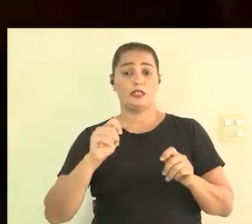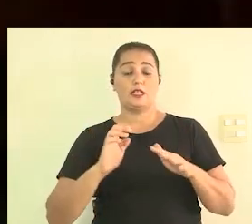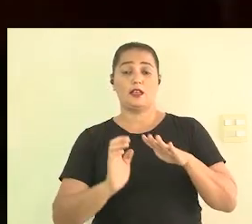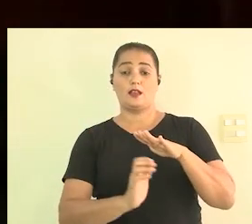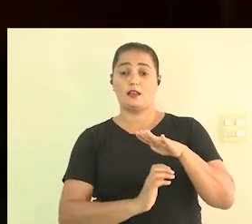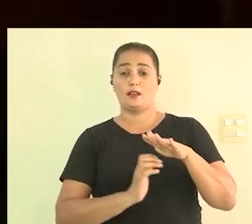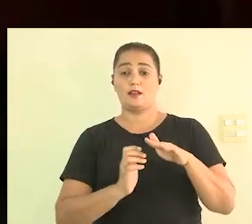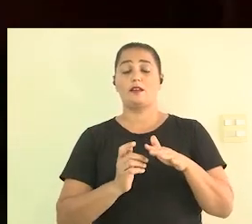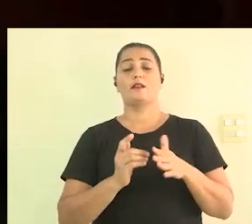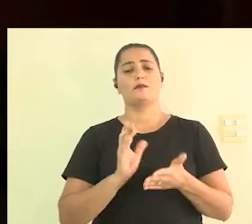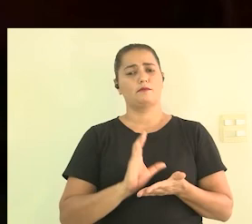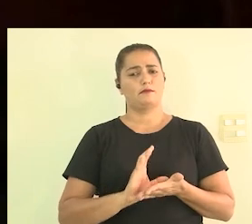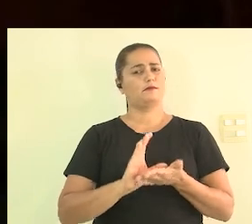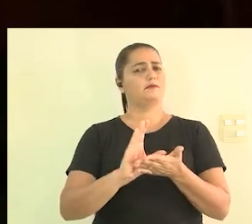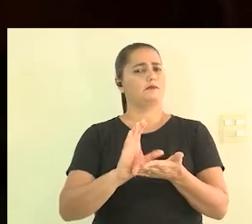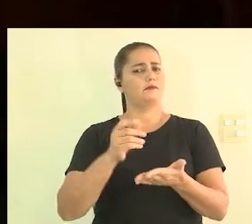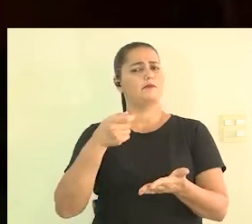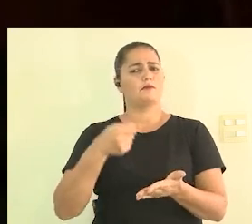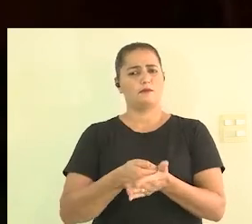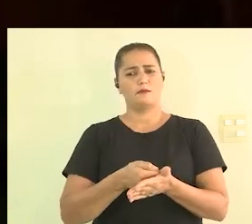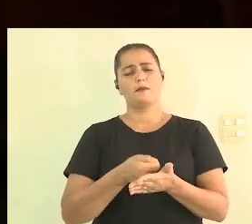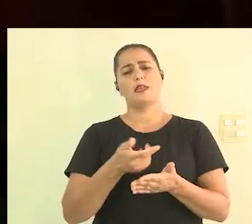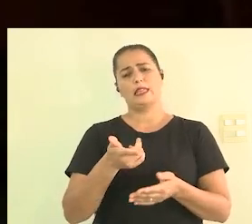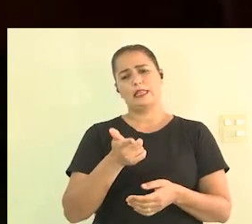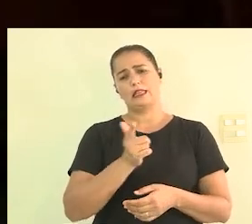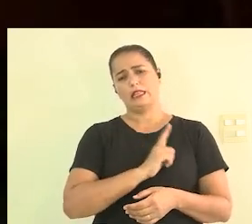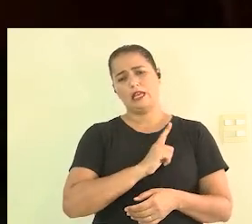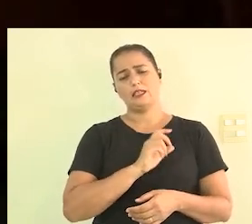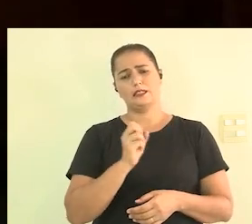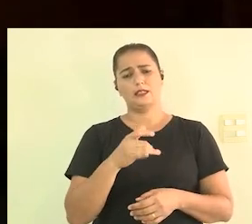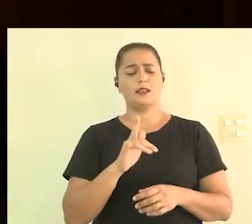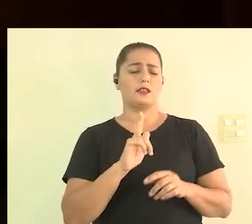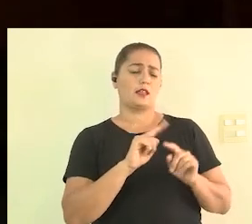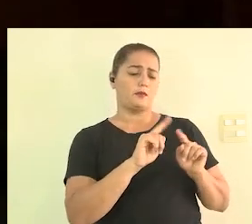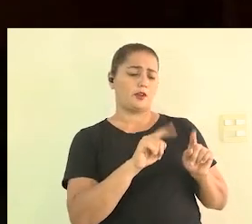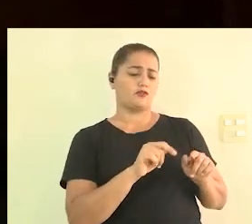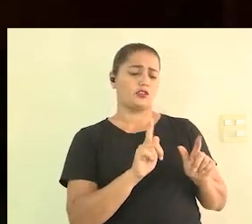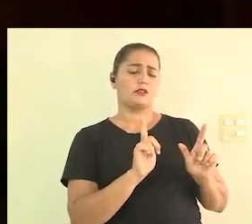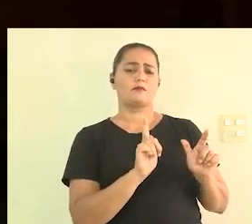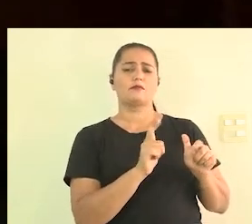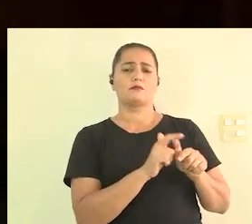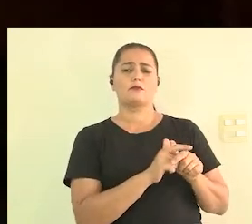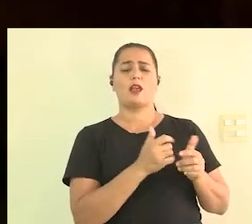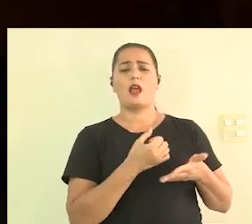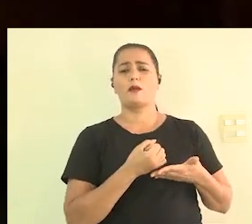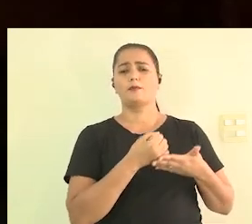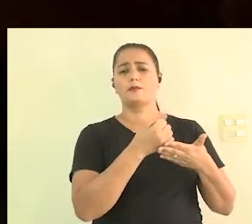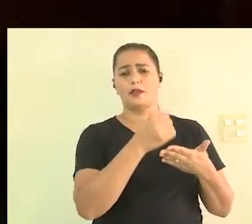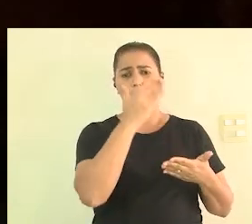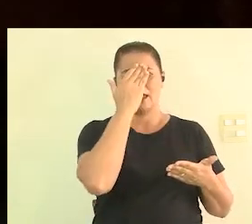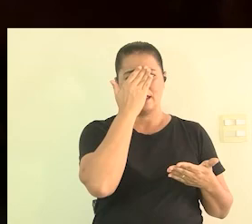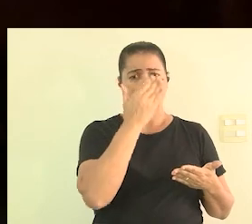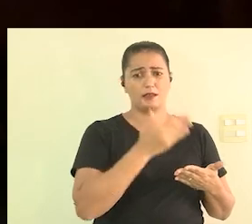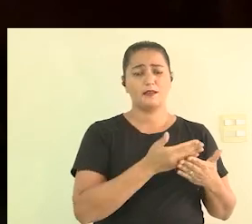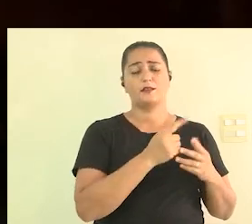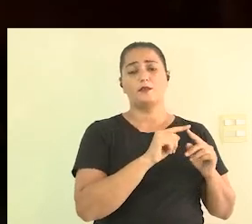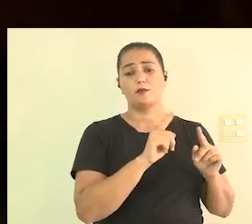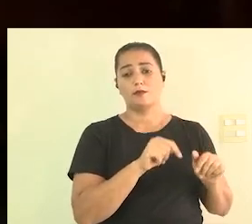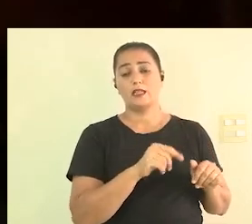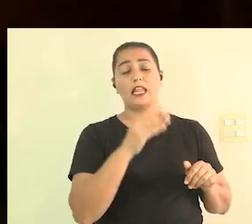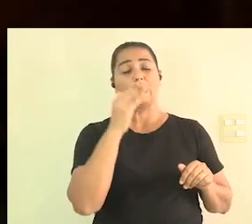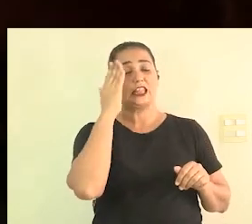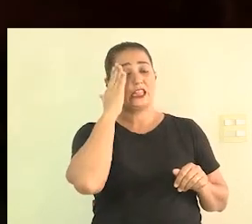projetos pequenos que a gente pode conversar apoiar porque a gente acredita naquele projeto que a gente entende que o produtor quer realmente fazer algo